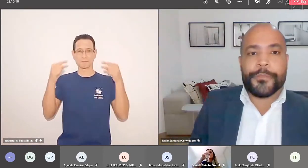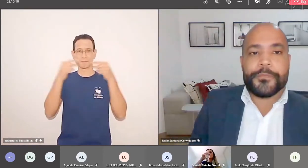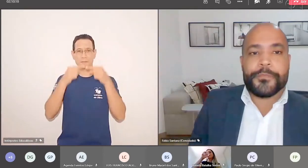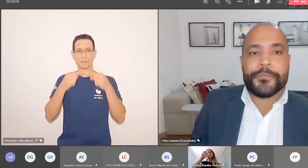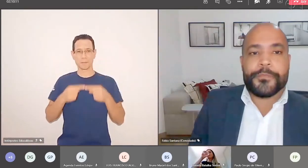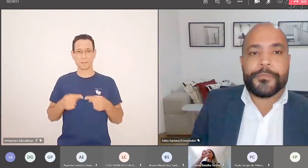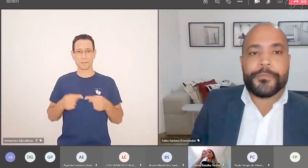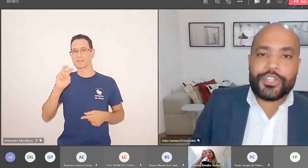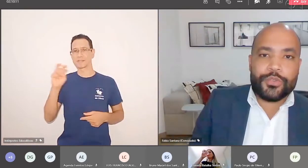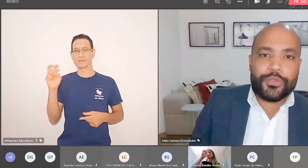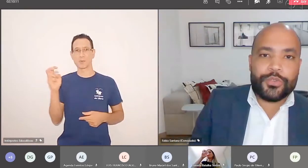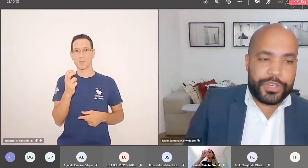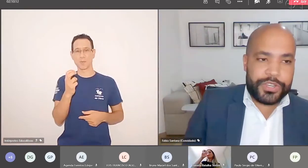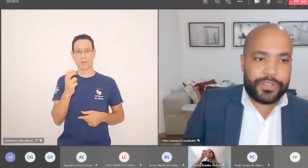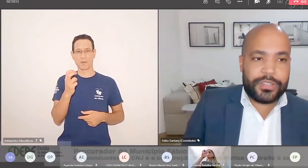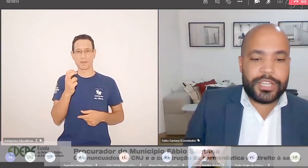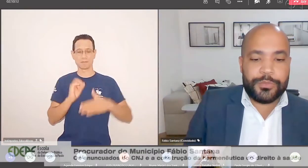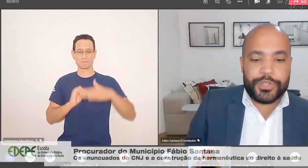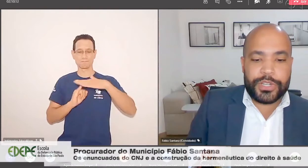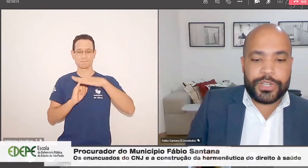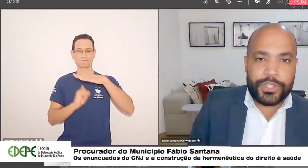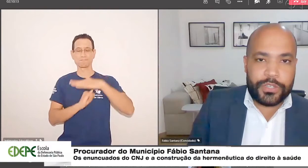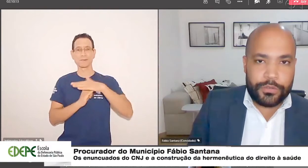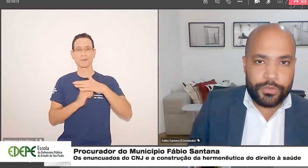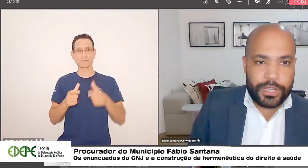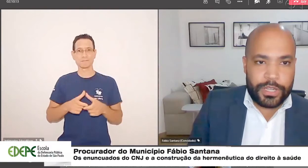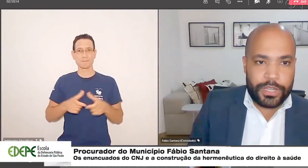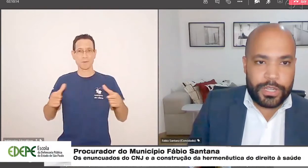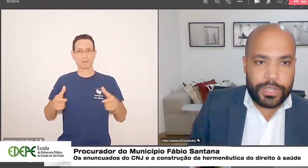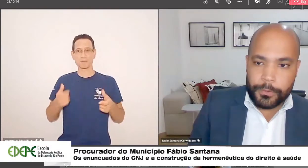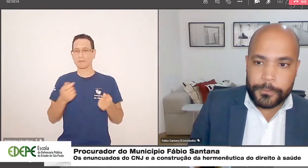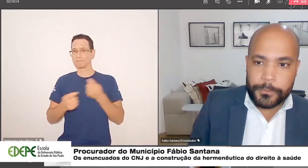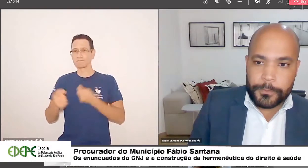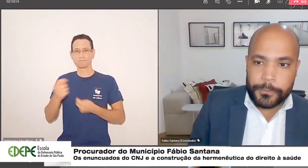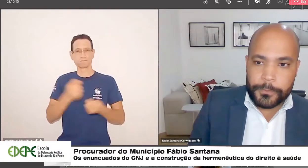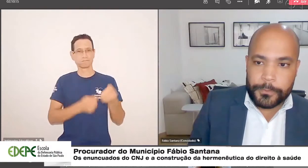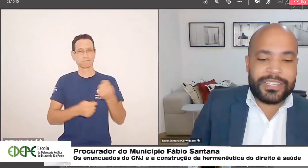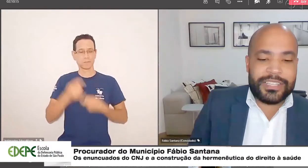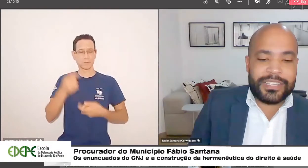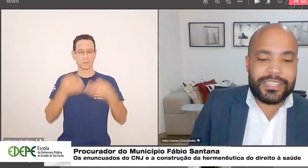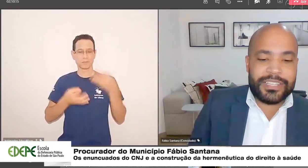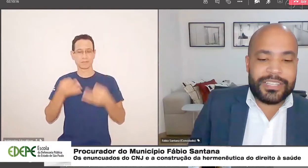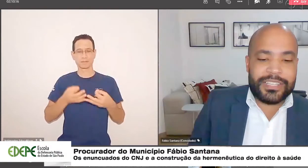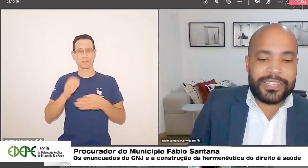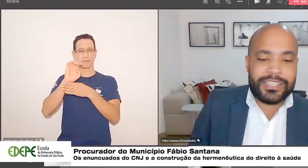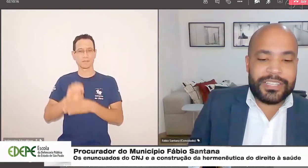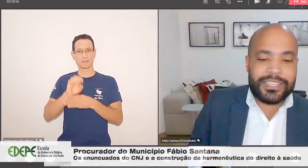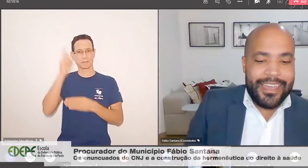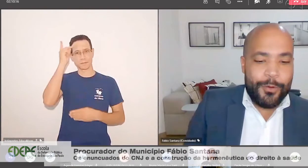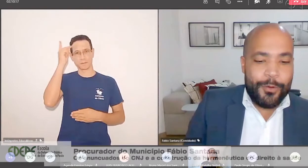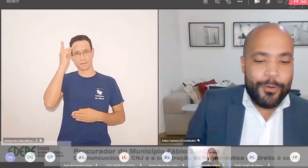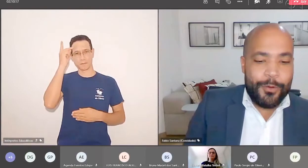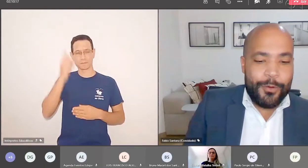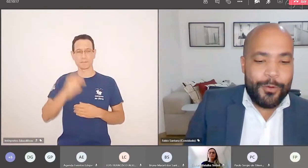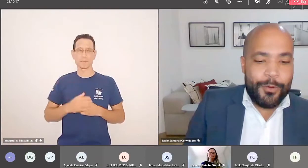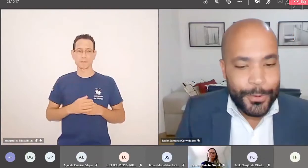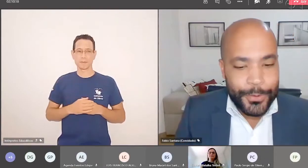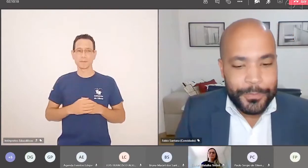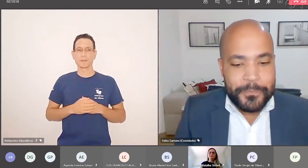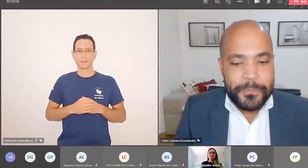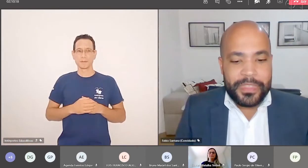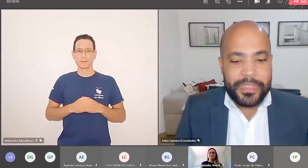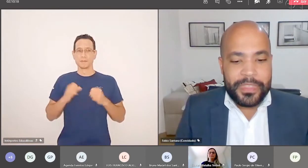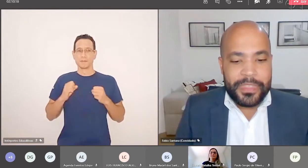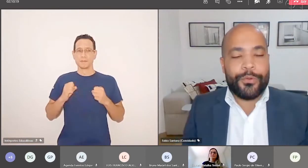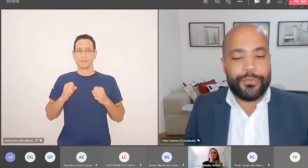das cinco maiores instituições da Administração da Justiça do Estado São Paulo. A gente sabe muito bem o ar do